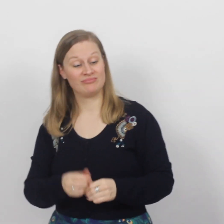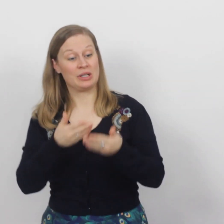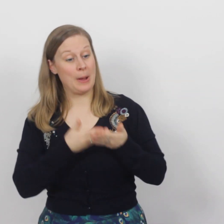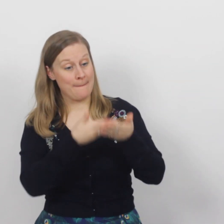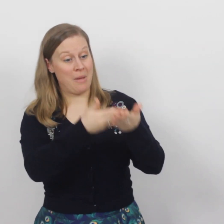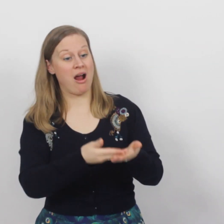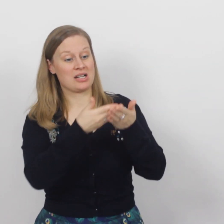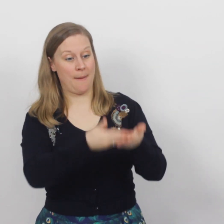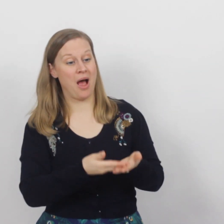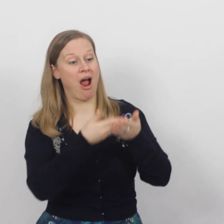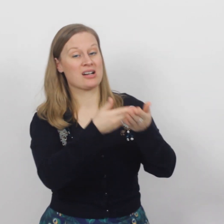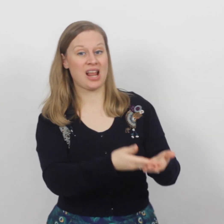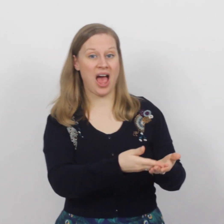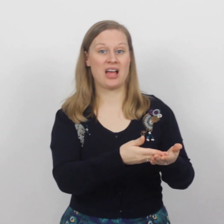Marta, Marta